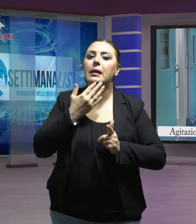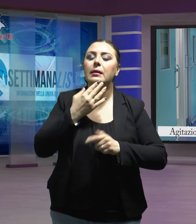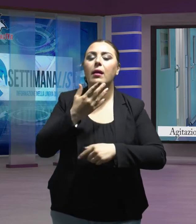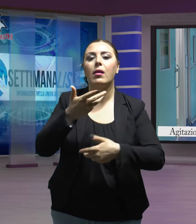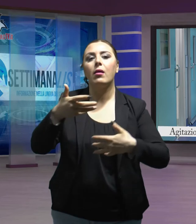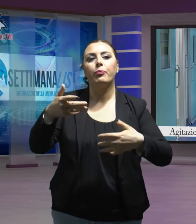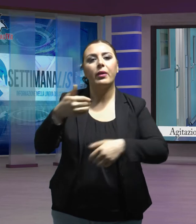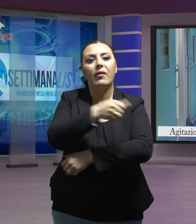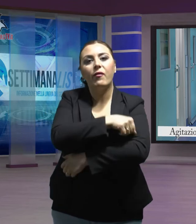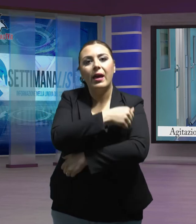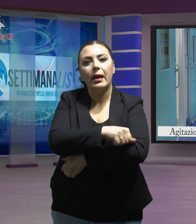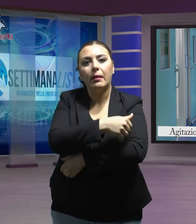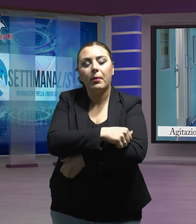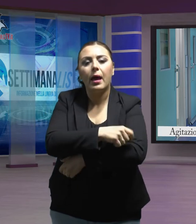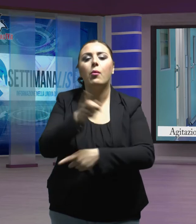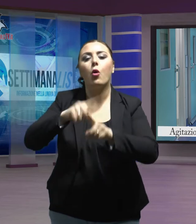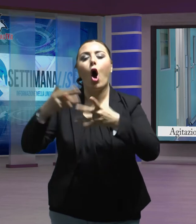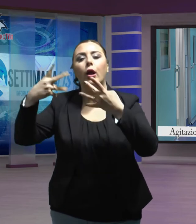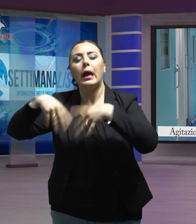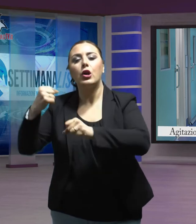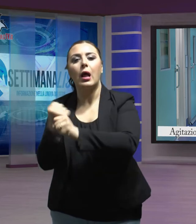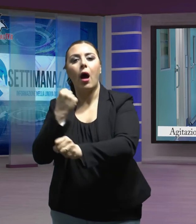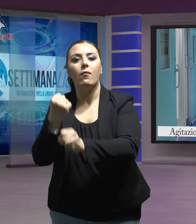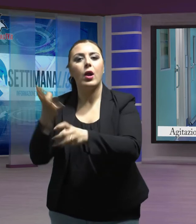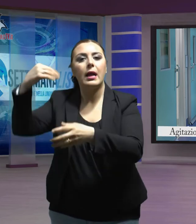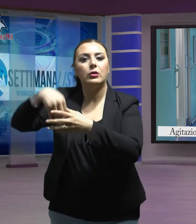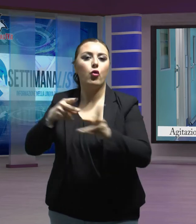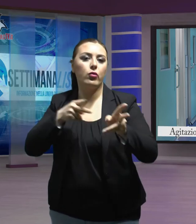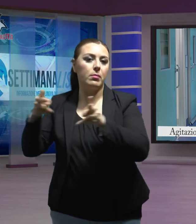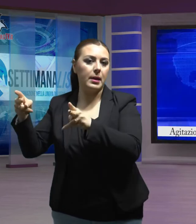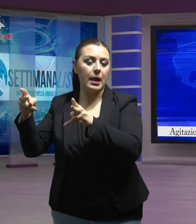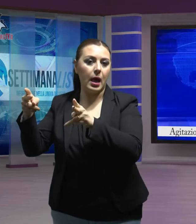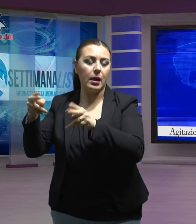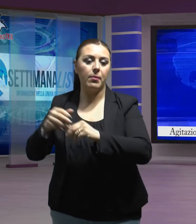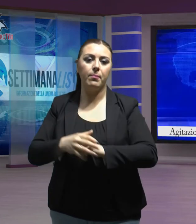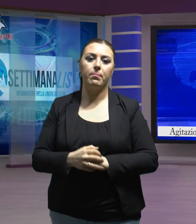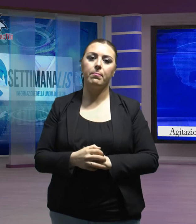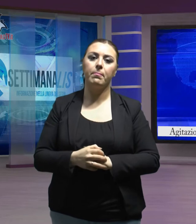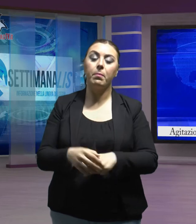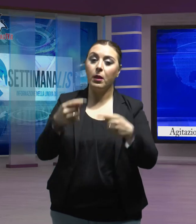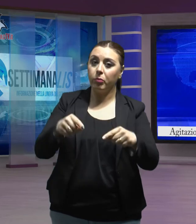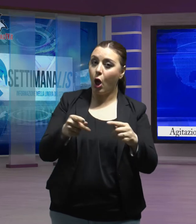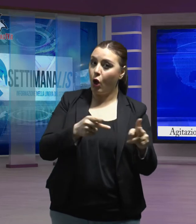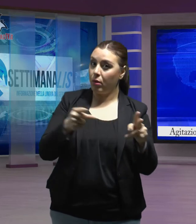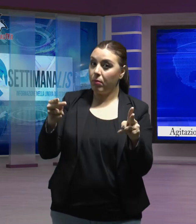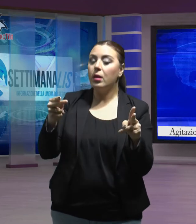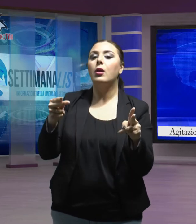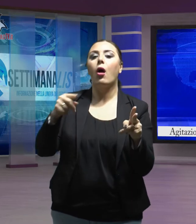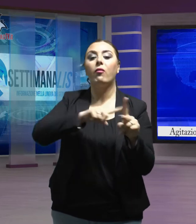sull'organizzazione del lavoro stesso. L'azienda ospedaliera fino a questo momento,